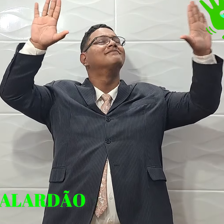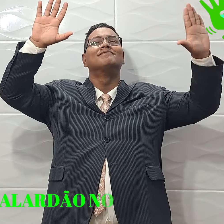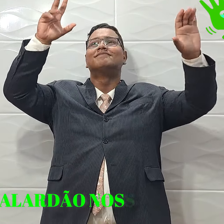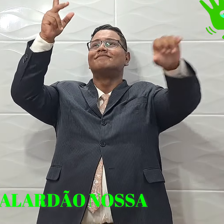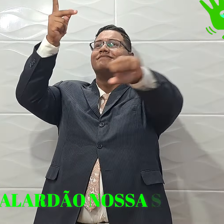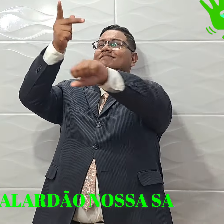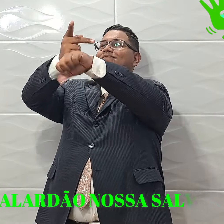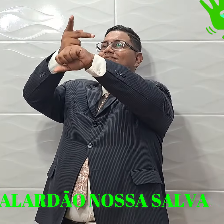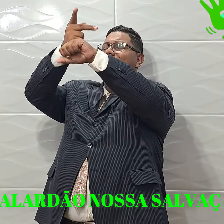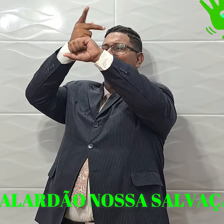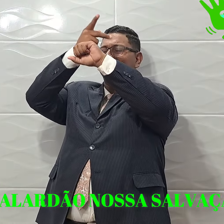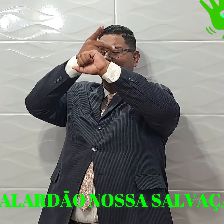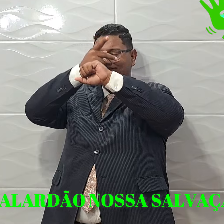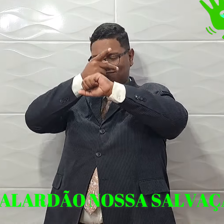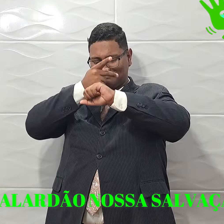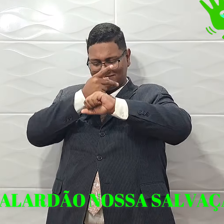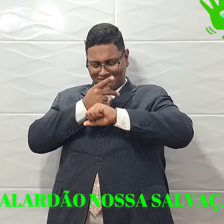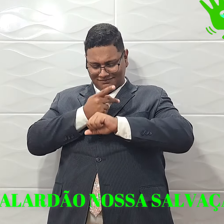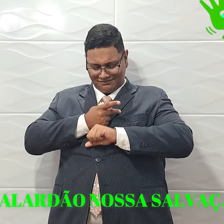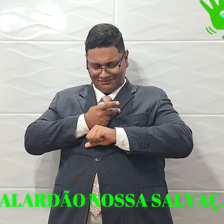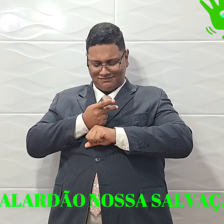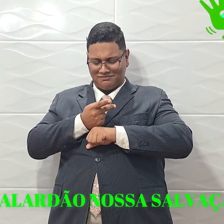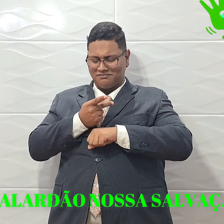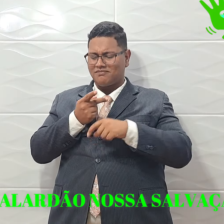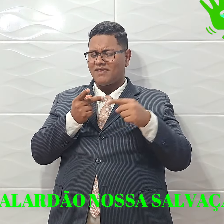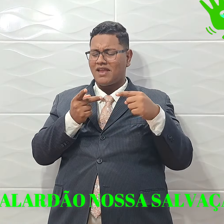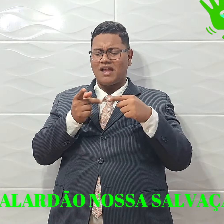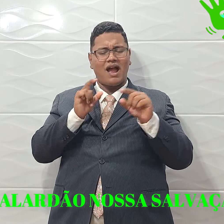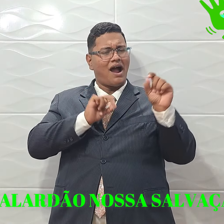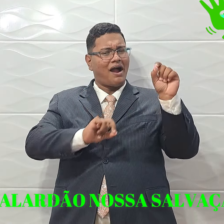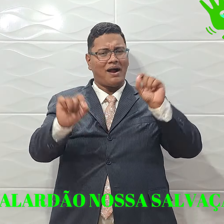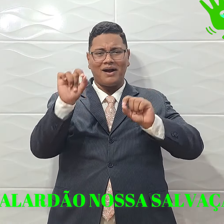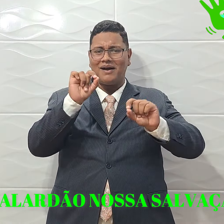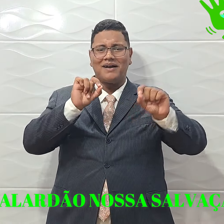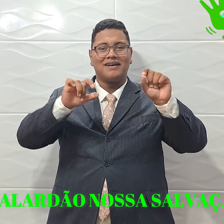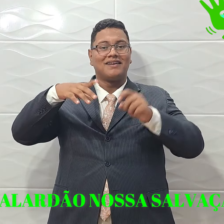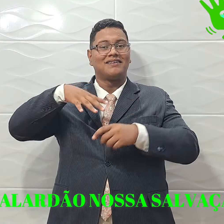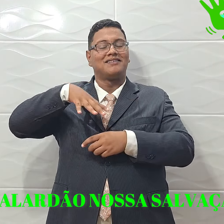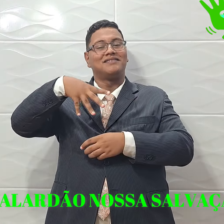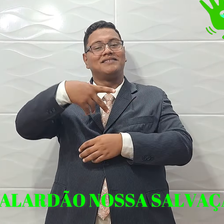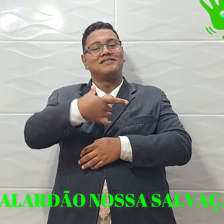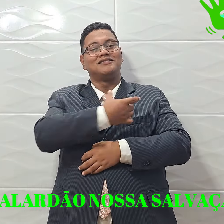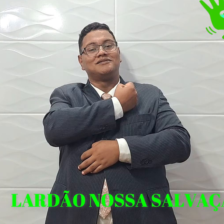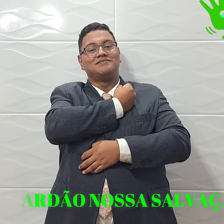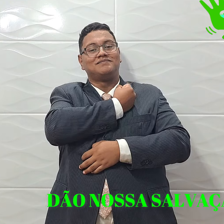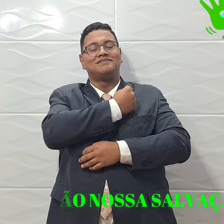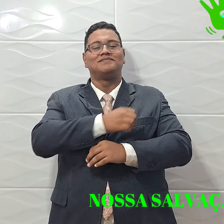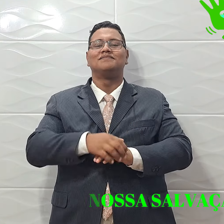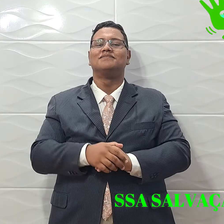Grande galardão Nossa salvação